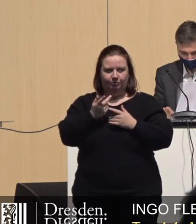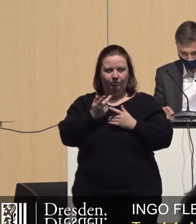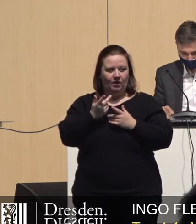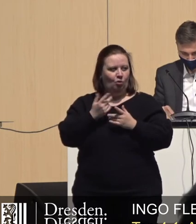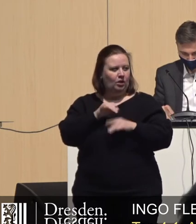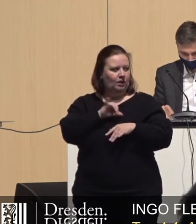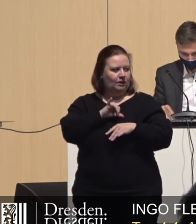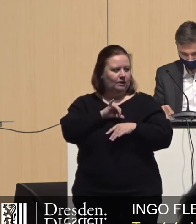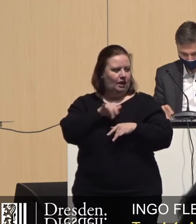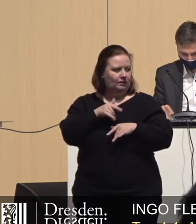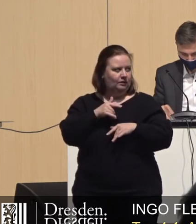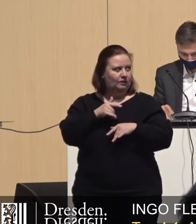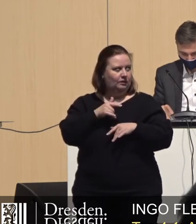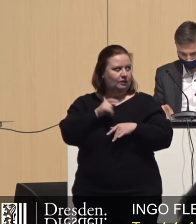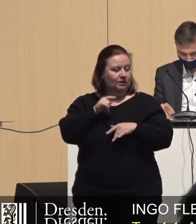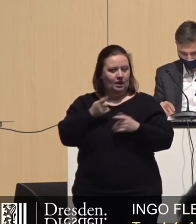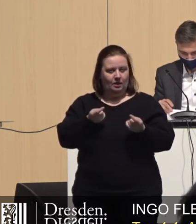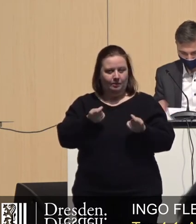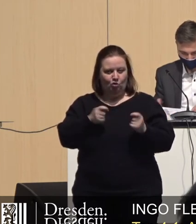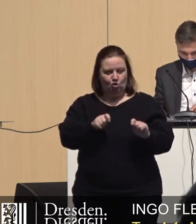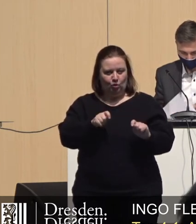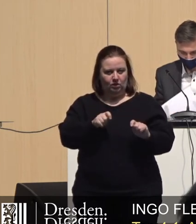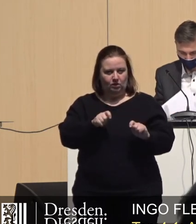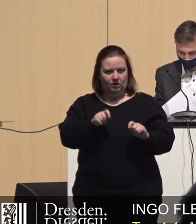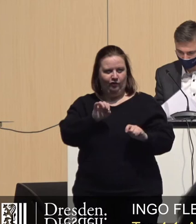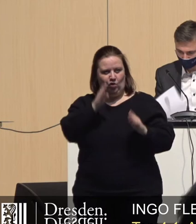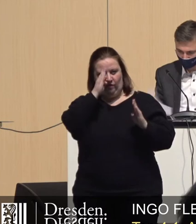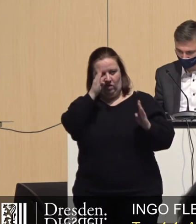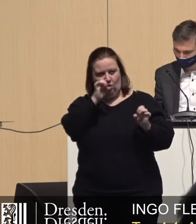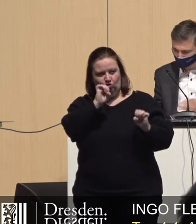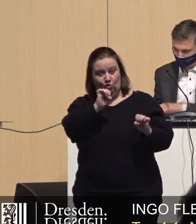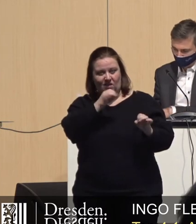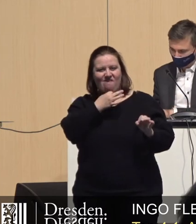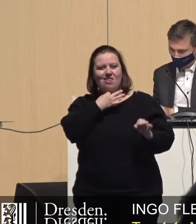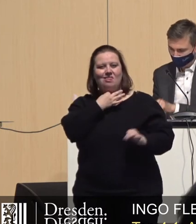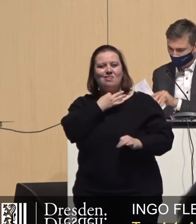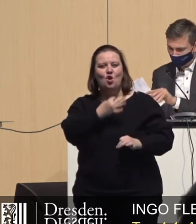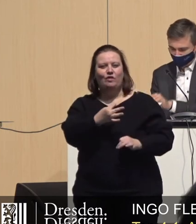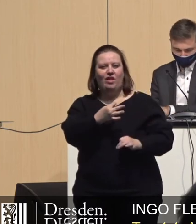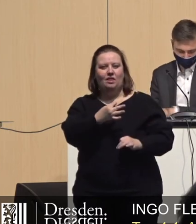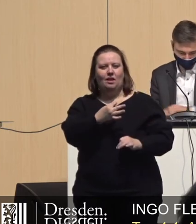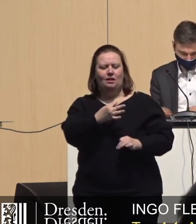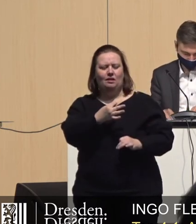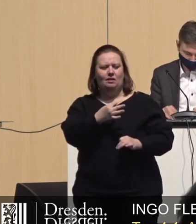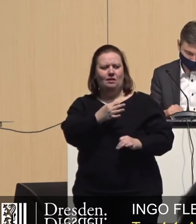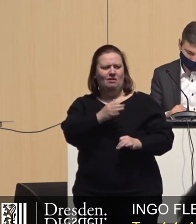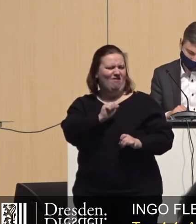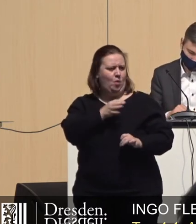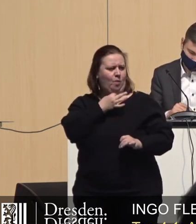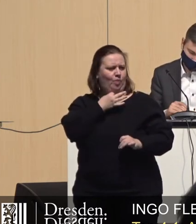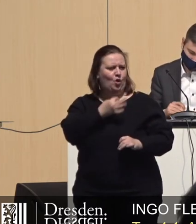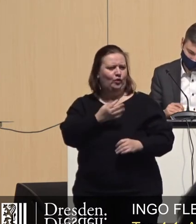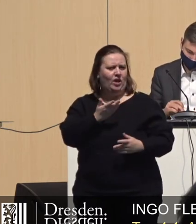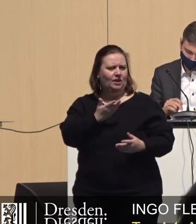bemerkenswert finde ich, dass dieser Beschluss für den Vertrauensschutz überhaupt notwendig ist. Überhaupt notwendig ist.